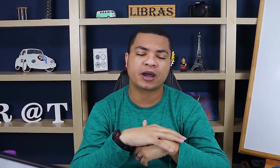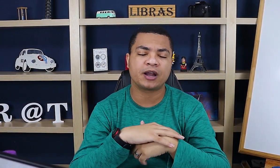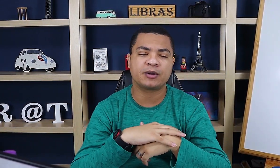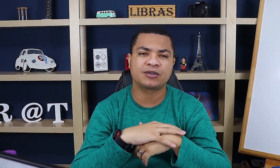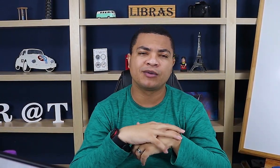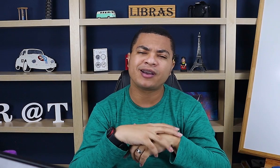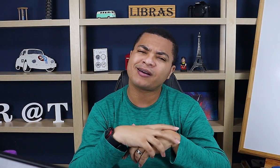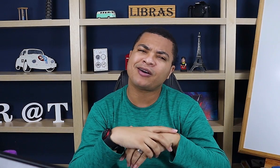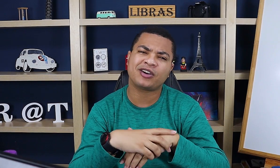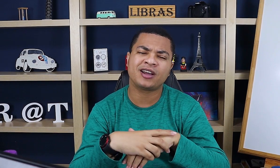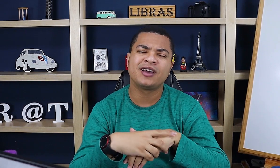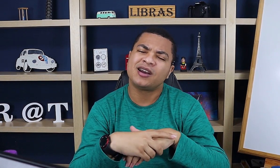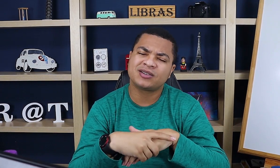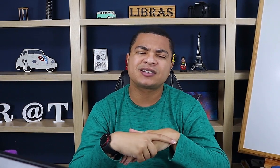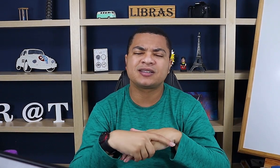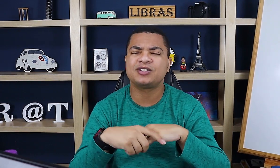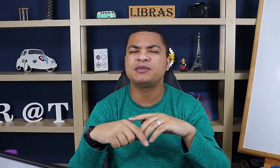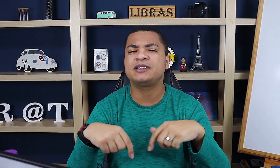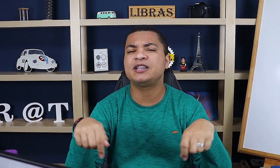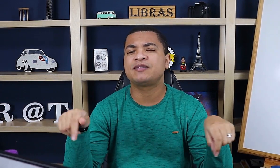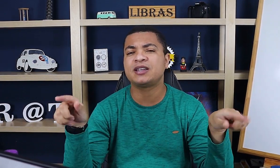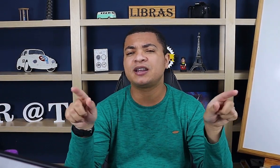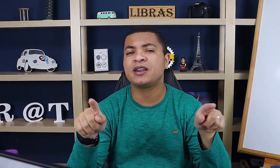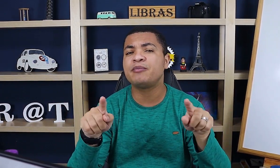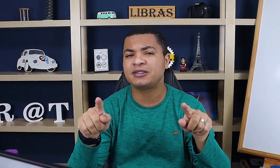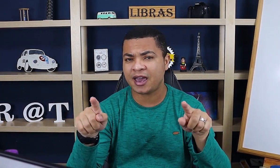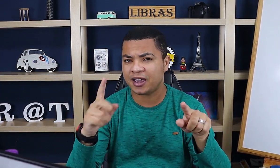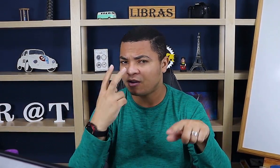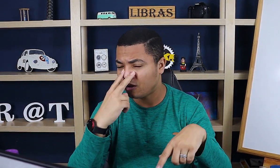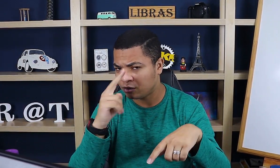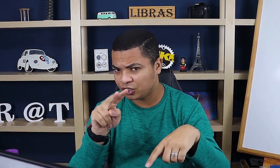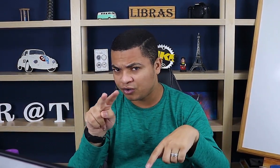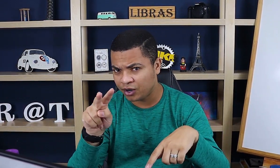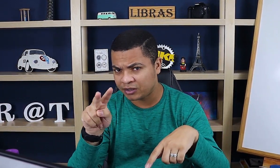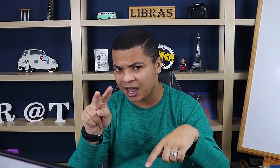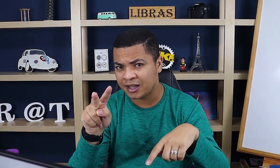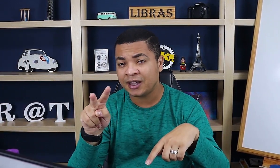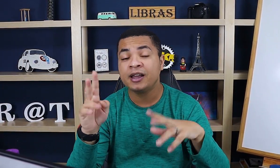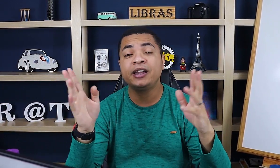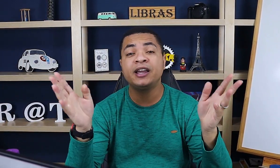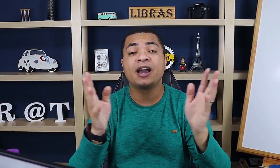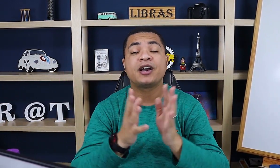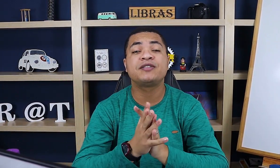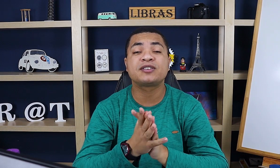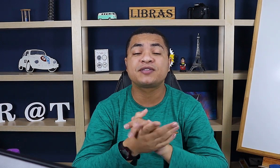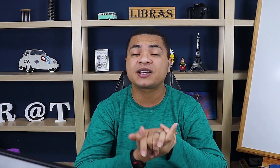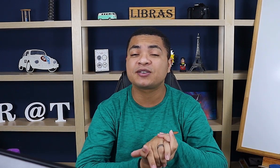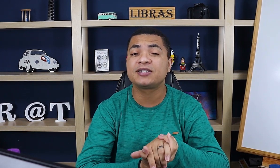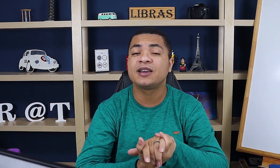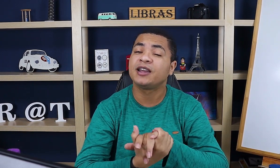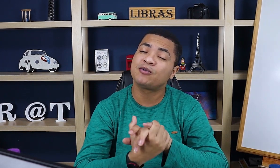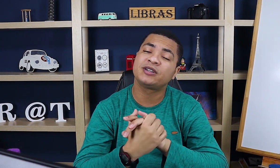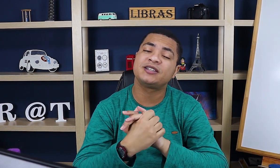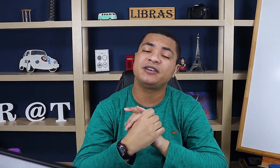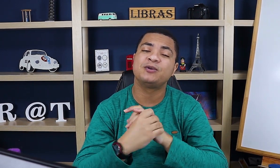com aquela pessoa. E é claro, né? Não se esqueça de me seguir se você ainda não me segue. Ó, tô de olho, tá? E ativa as notificações e curta esse vídeo.